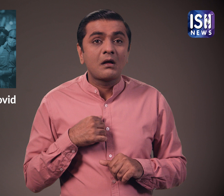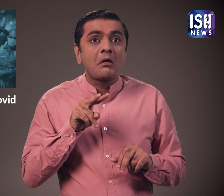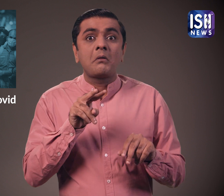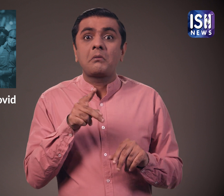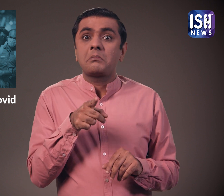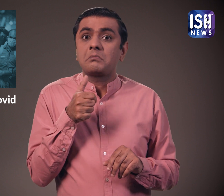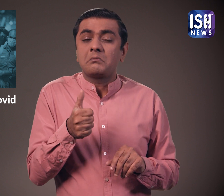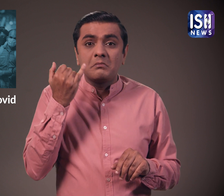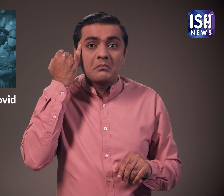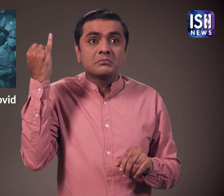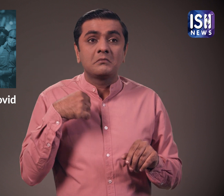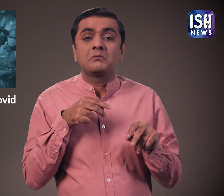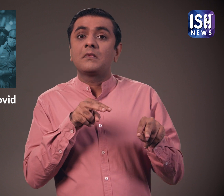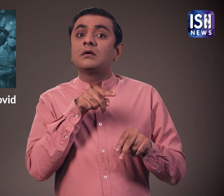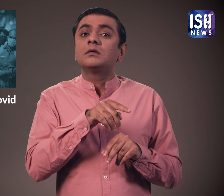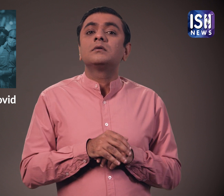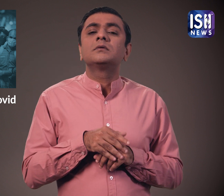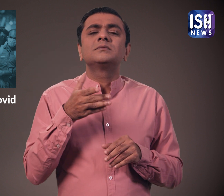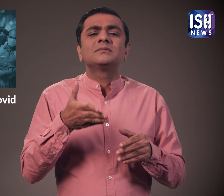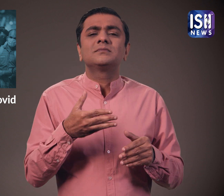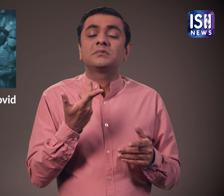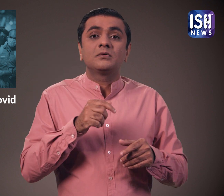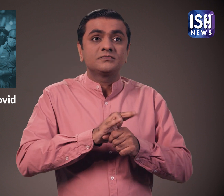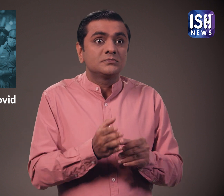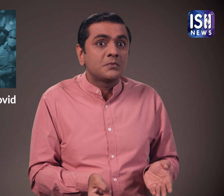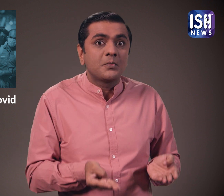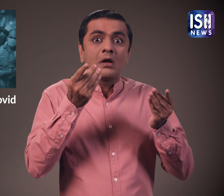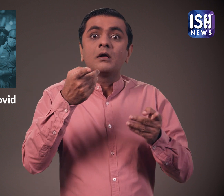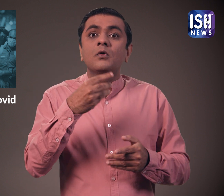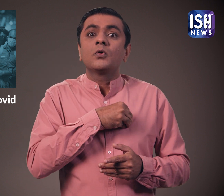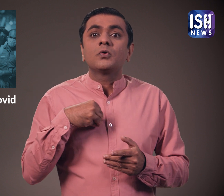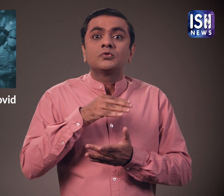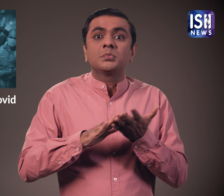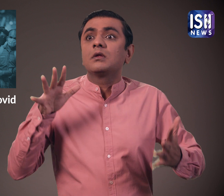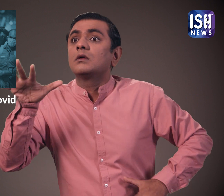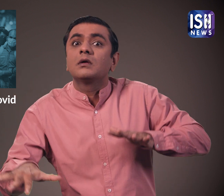यह सुनिश्चित करने के लिए कि डॉक्टर कोविट लहर से अभिबुत ना हो